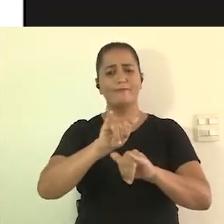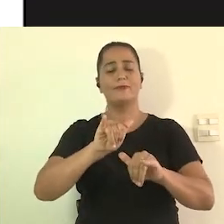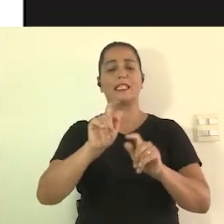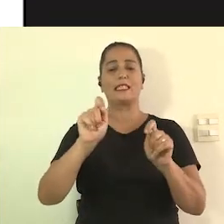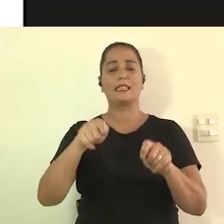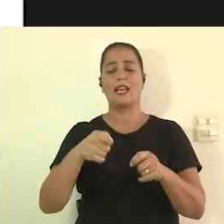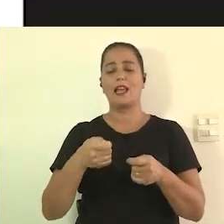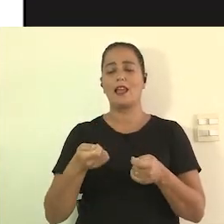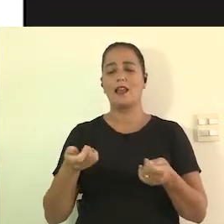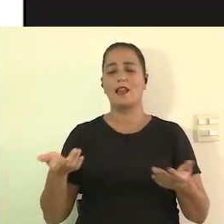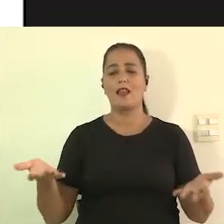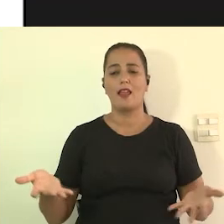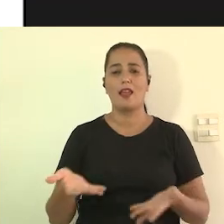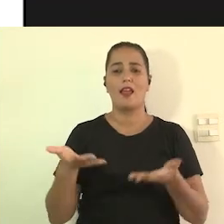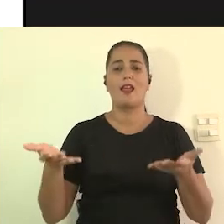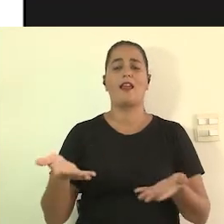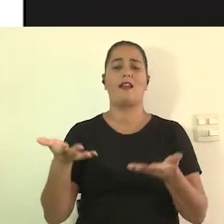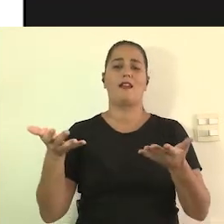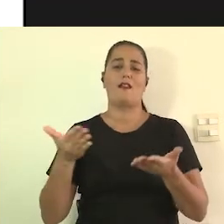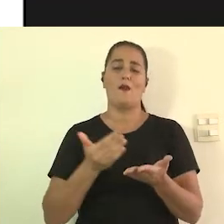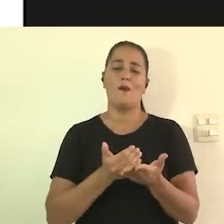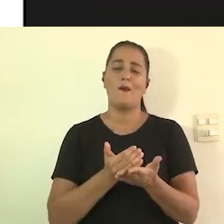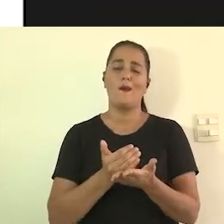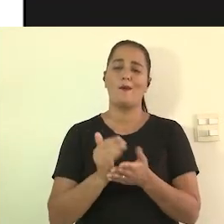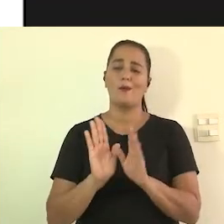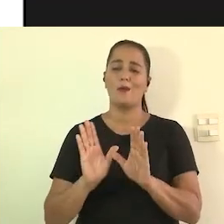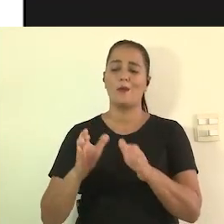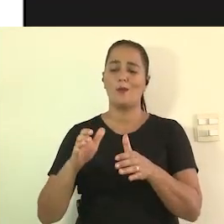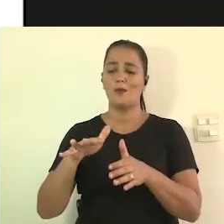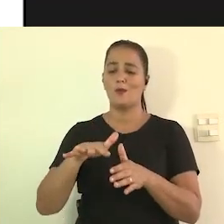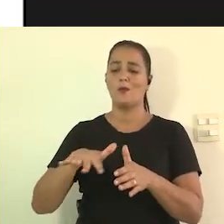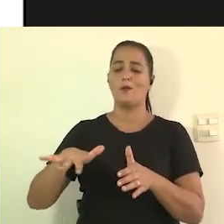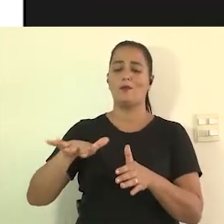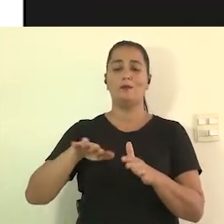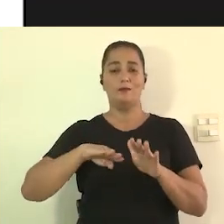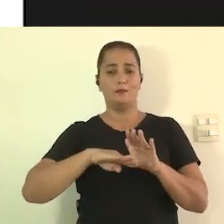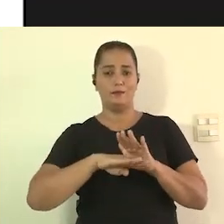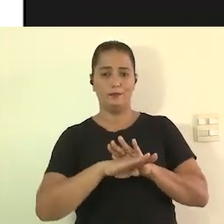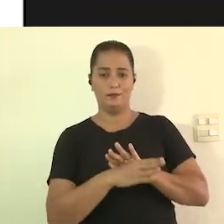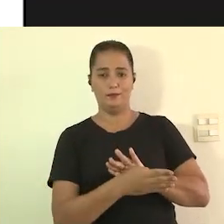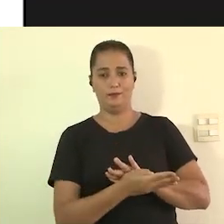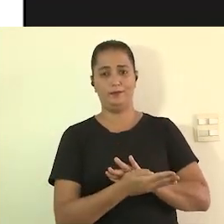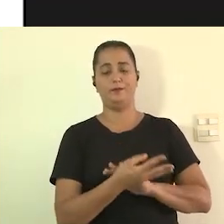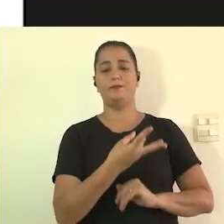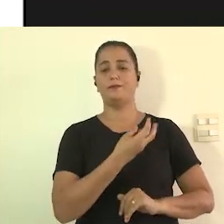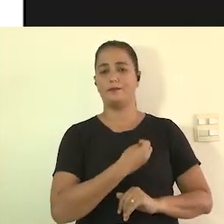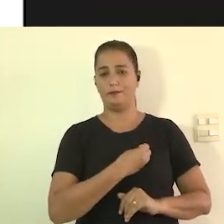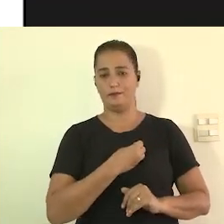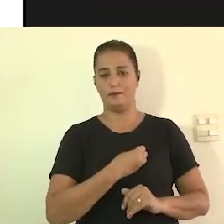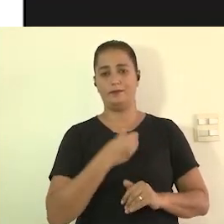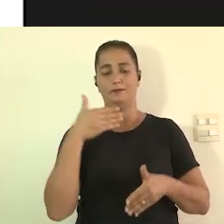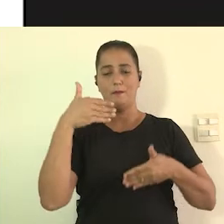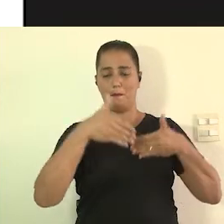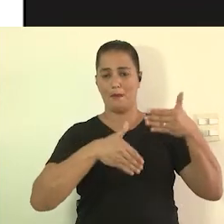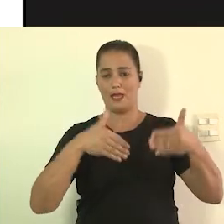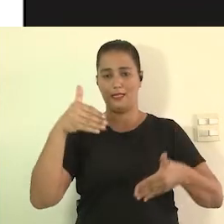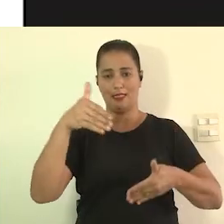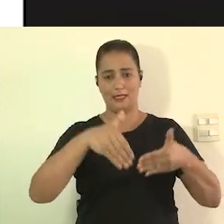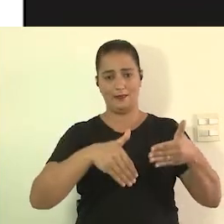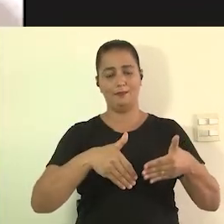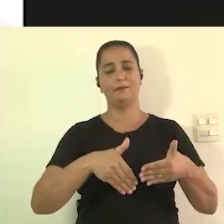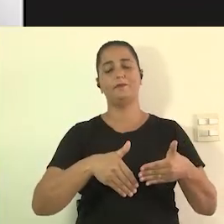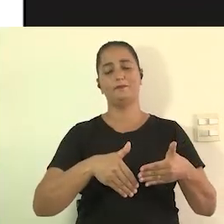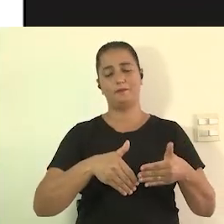cativar esse público e fazer com que esse público crie o hábito de estar nesses